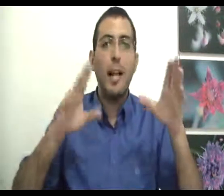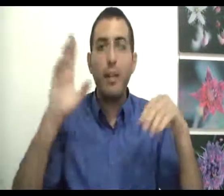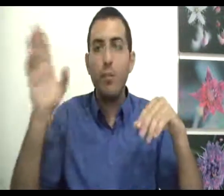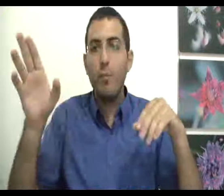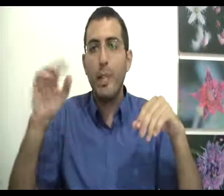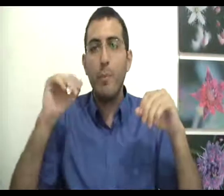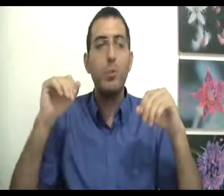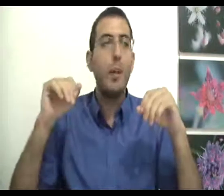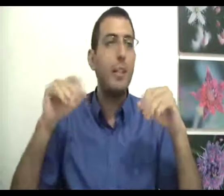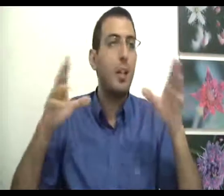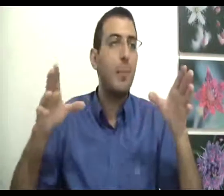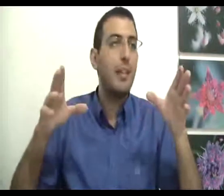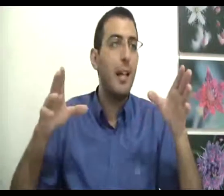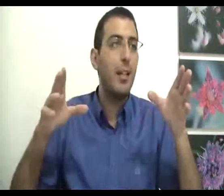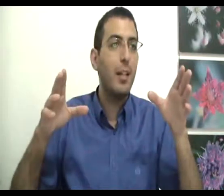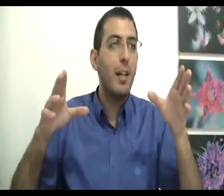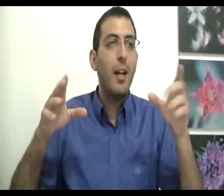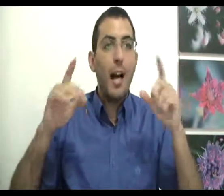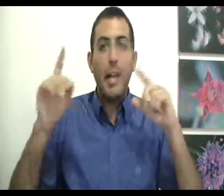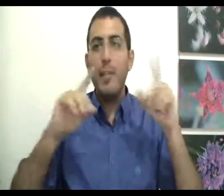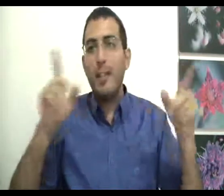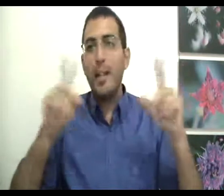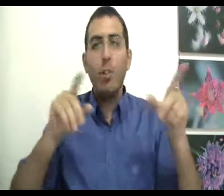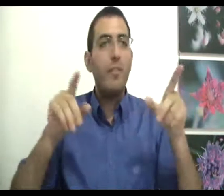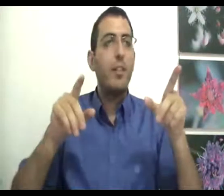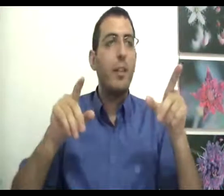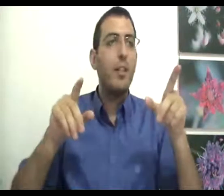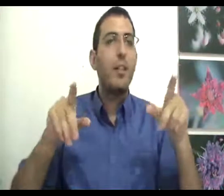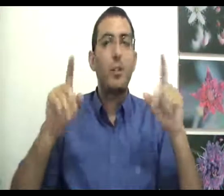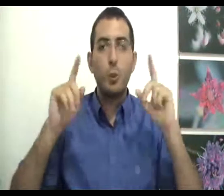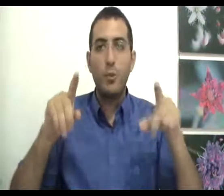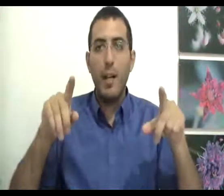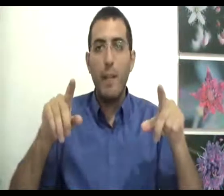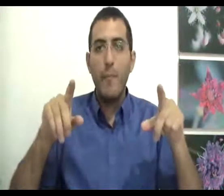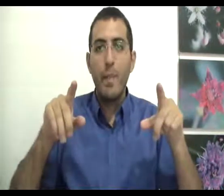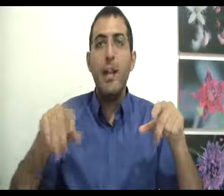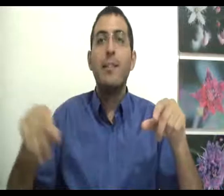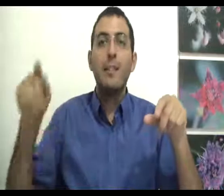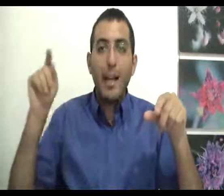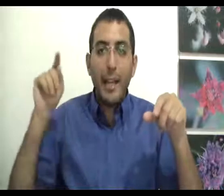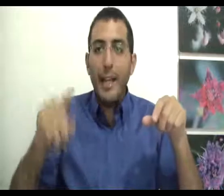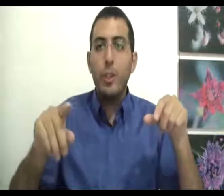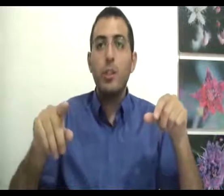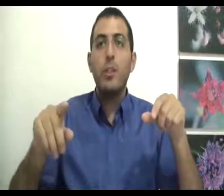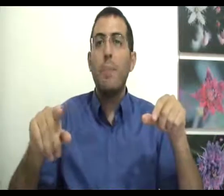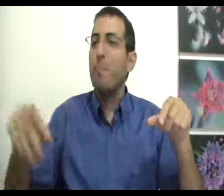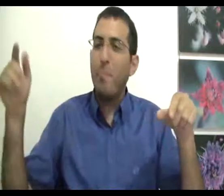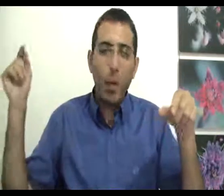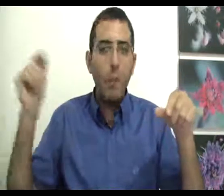להרגיש טוב בדרך מסוימת, אתה לא מצליח? האם מתעקש או לוותר? תשובה, תתעקש בכל